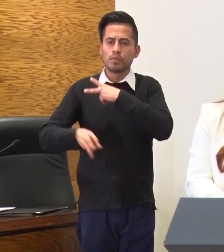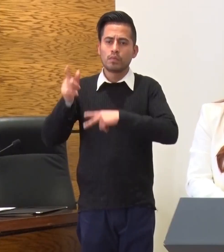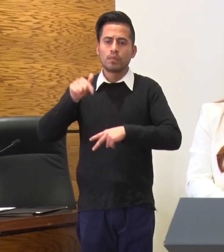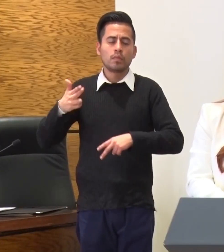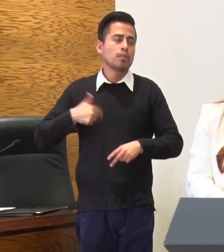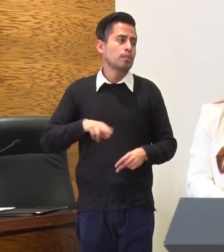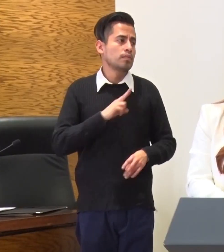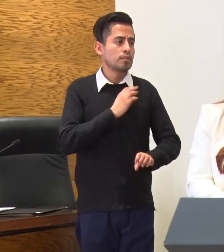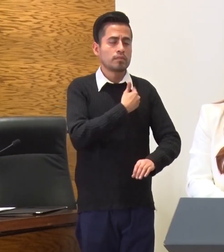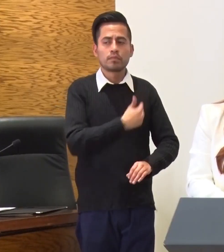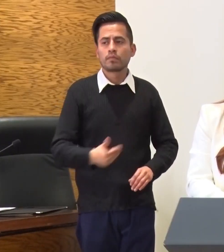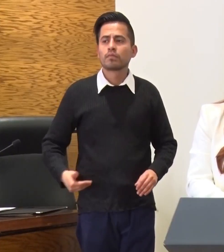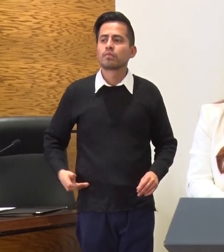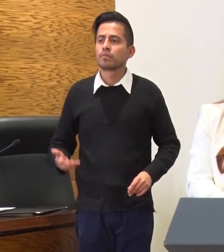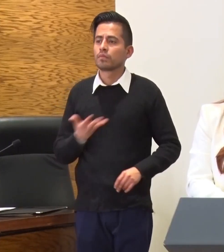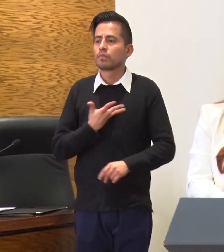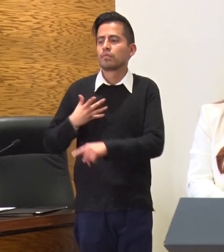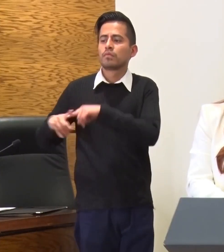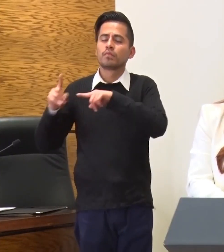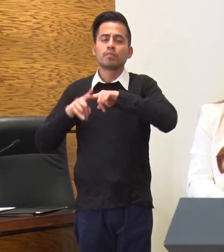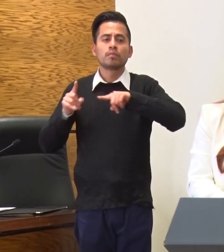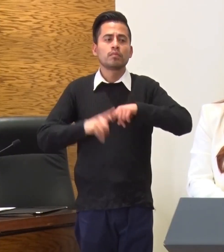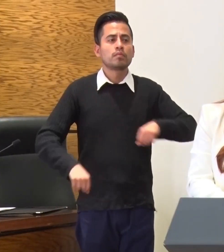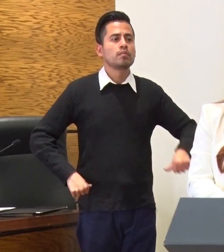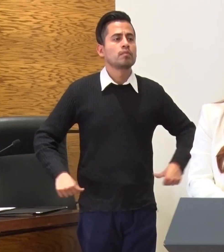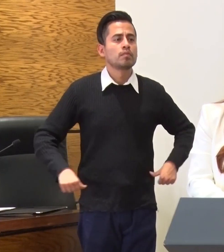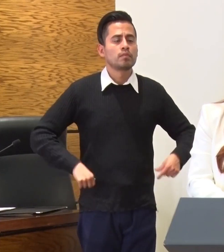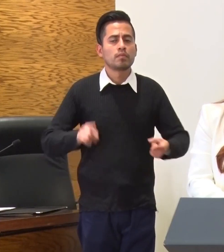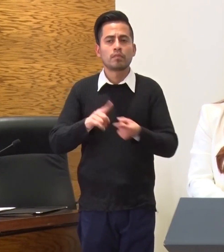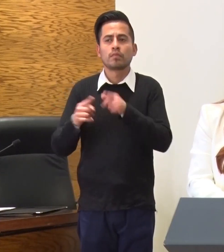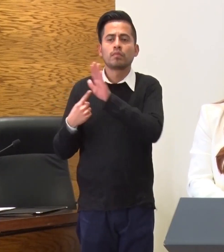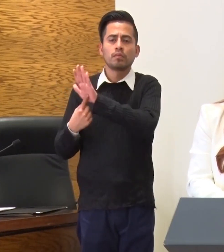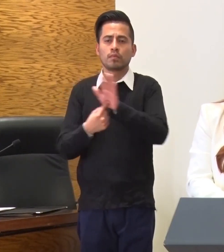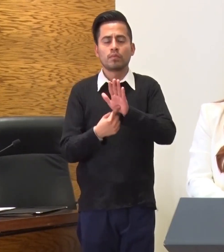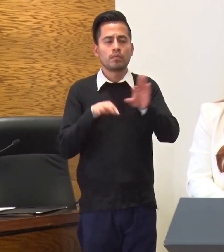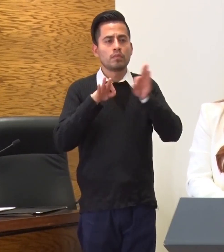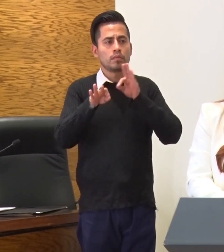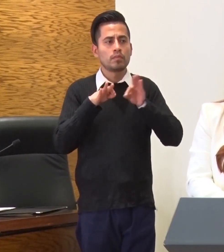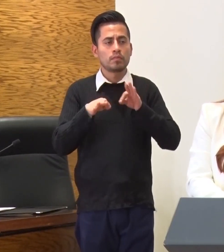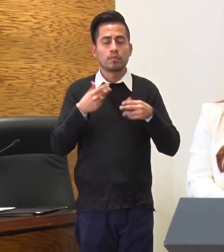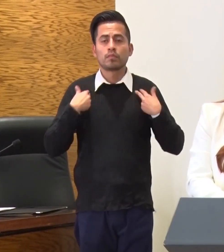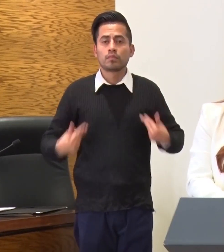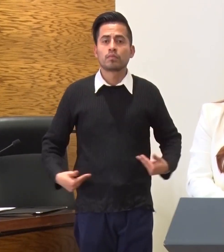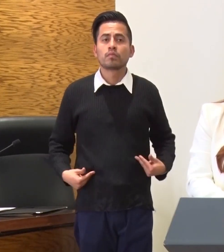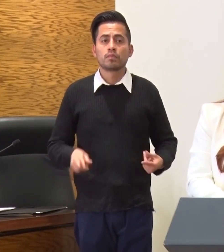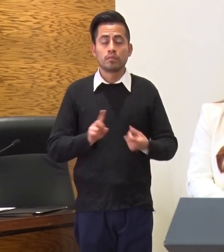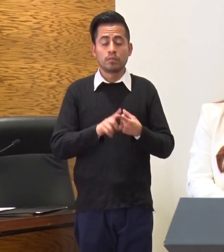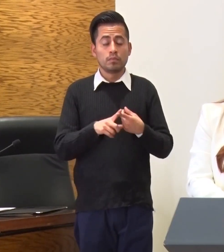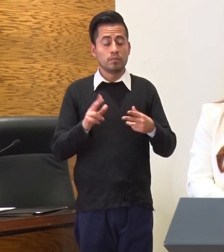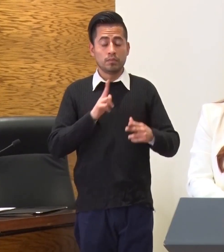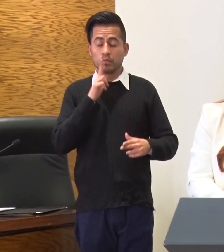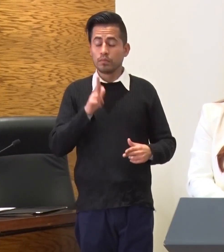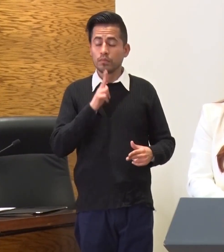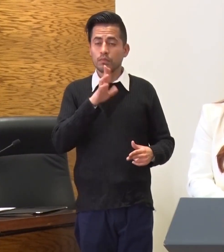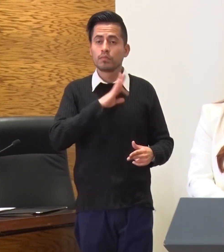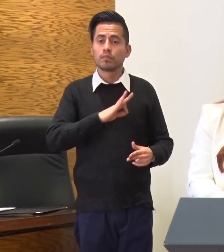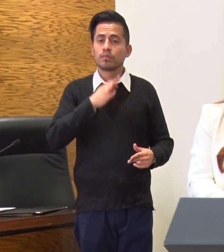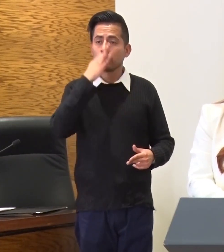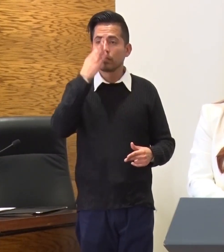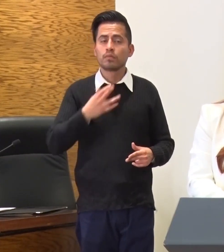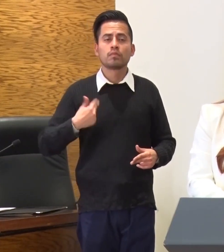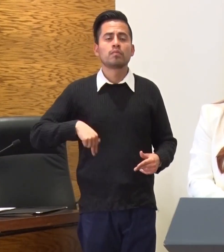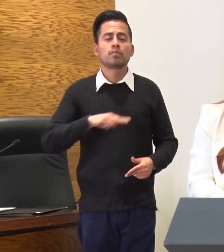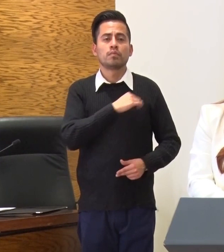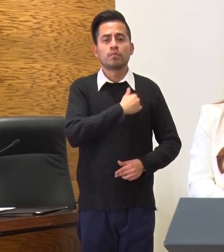presidente se anunciaron medidas que evidencian el enfoque humanitario y progresista, que es un honor para mí informarles que nuestro